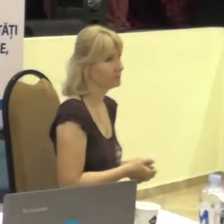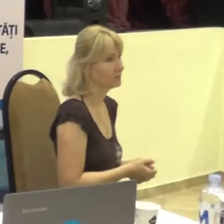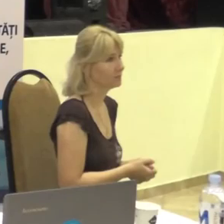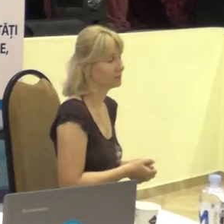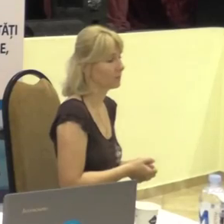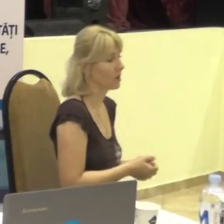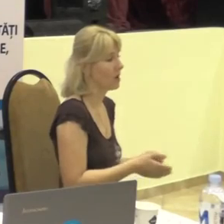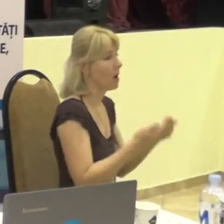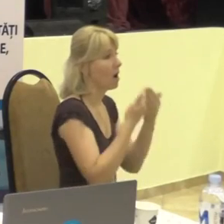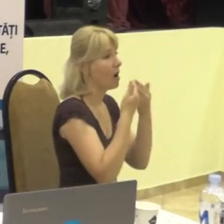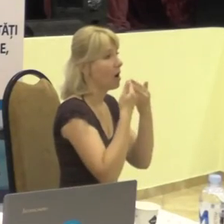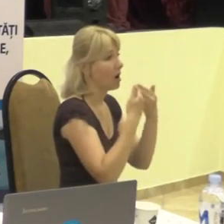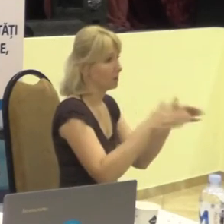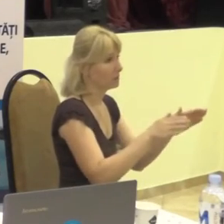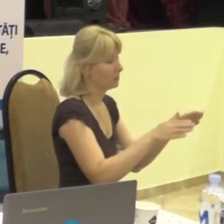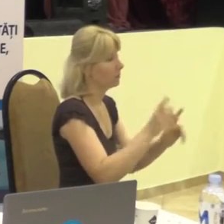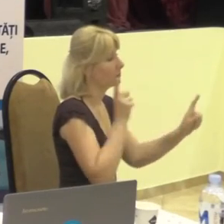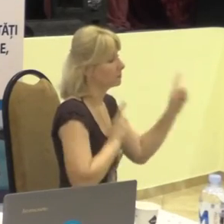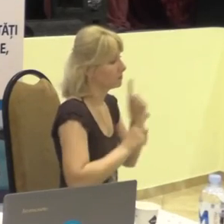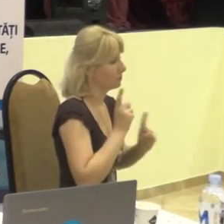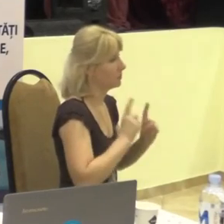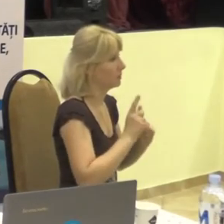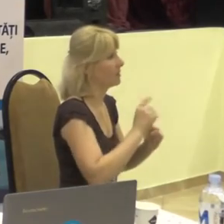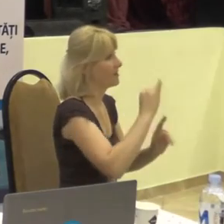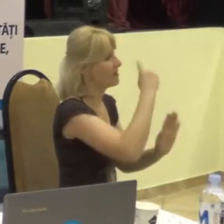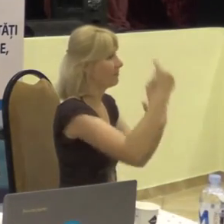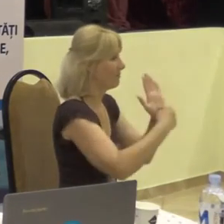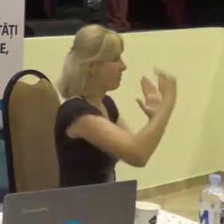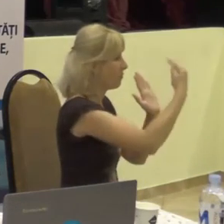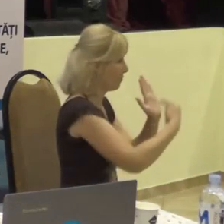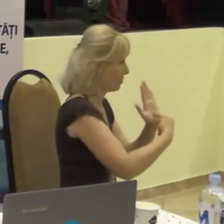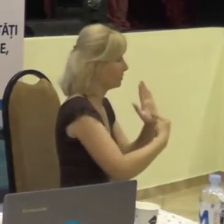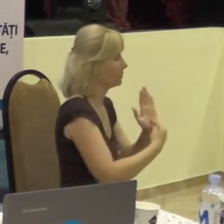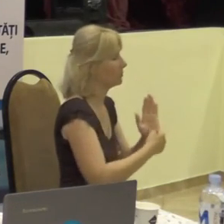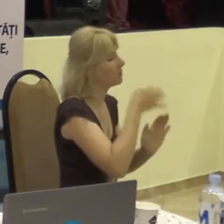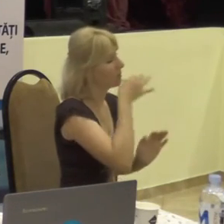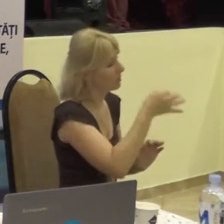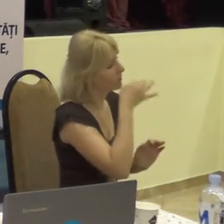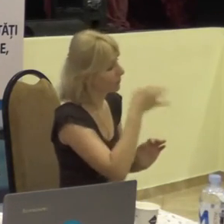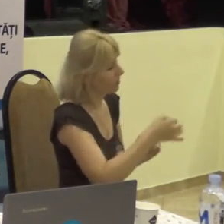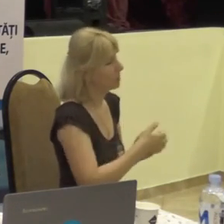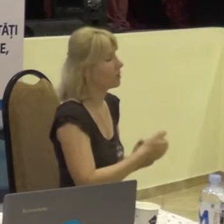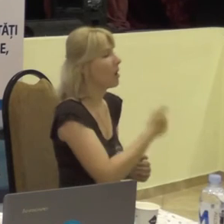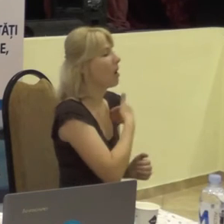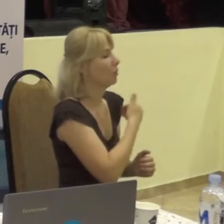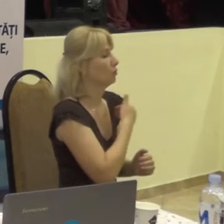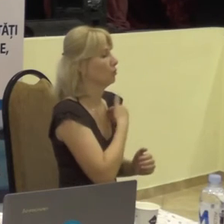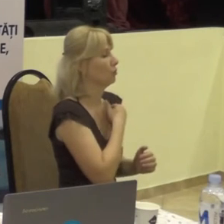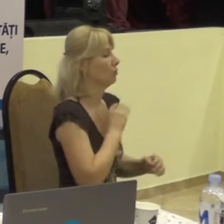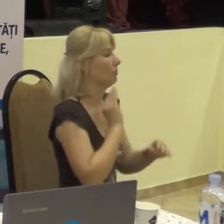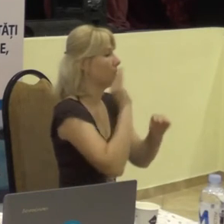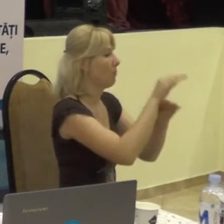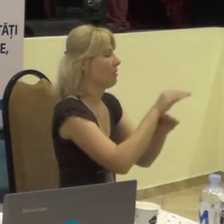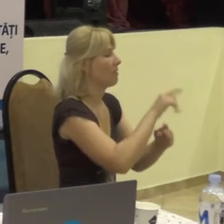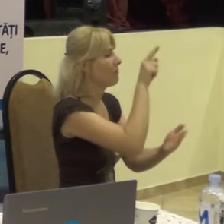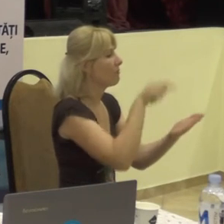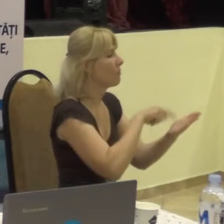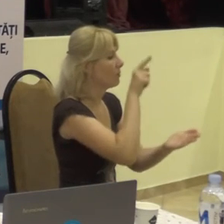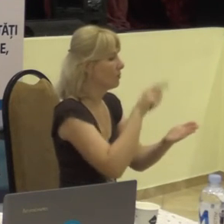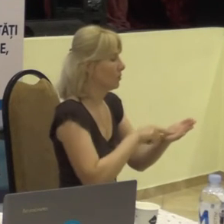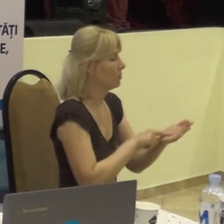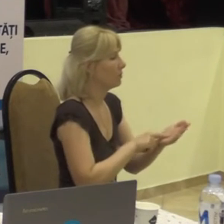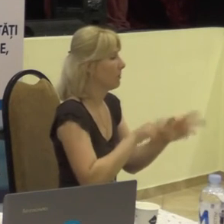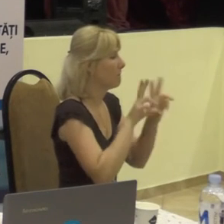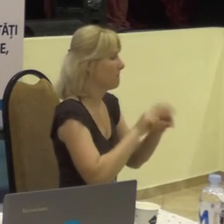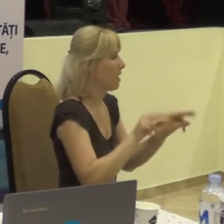Deschizând sesiunea de întrebări și răspunsuri, aș vrea să mai adresez câteva întrebări, doamnei